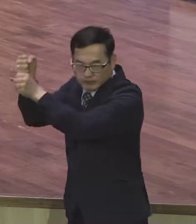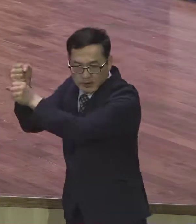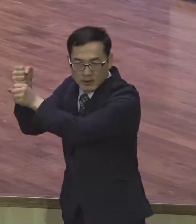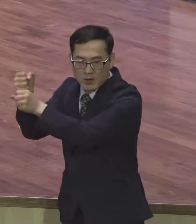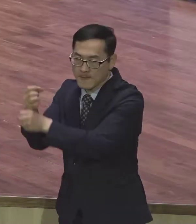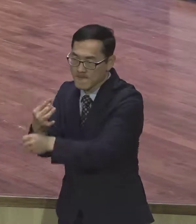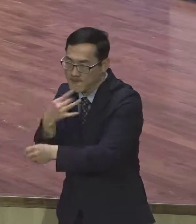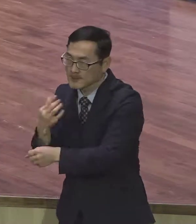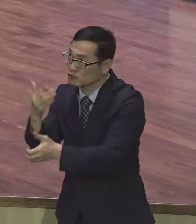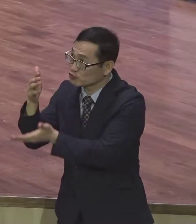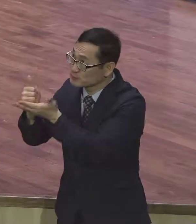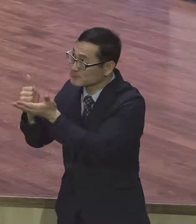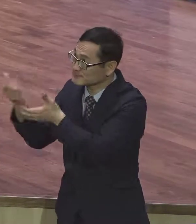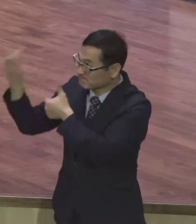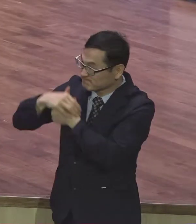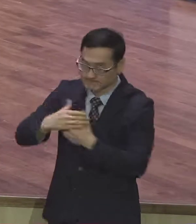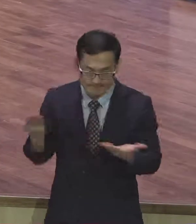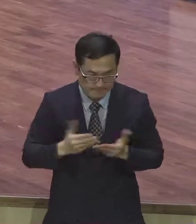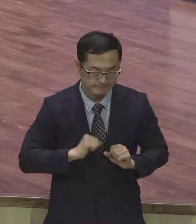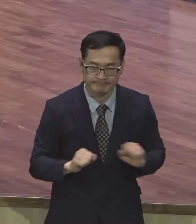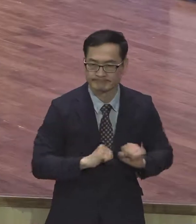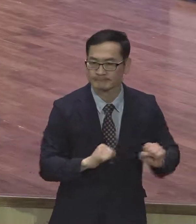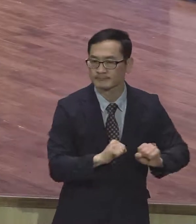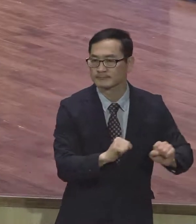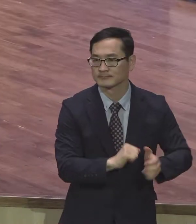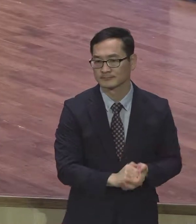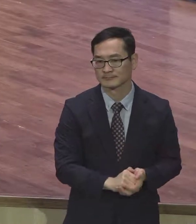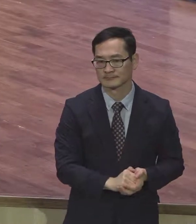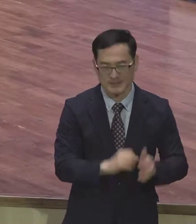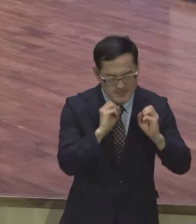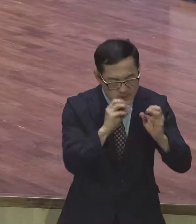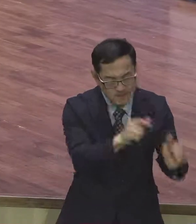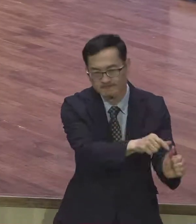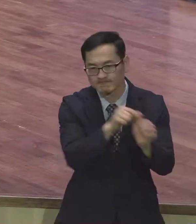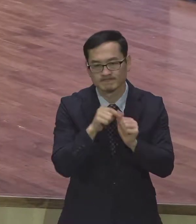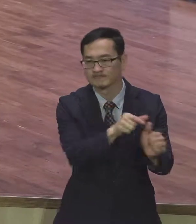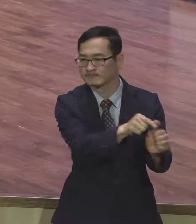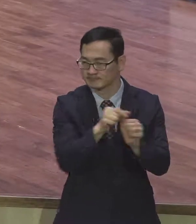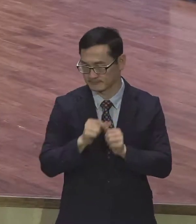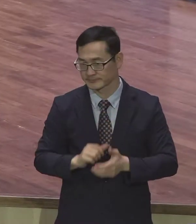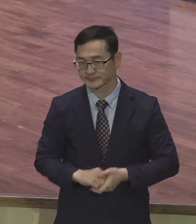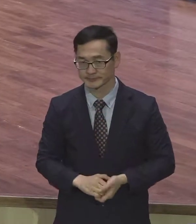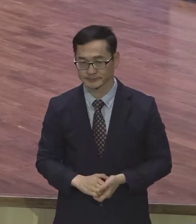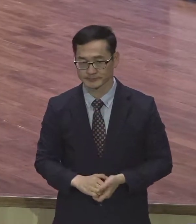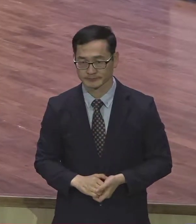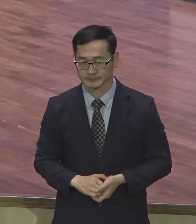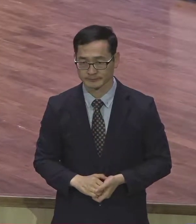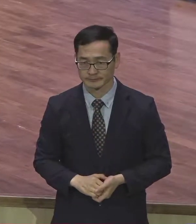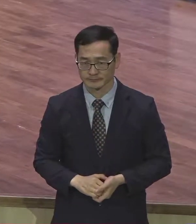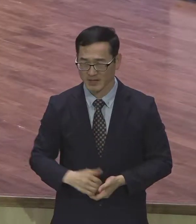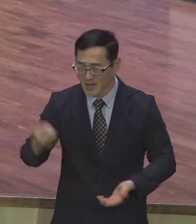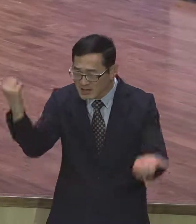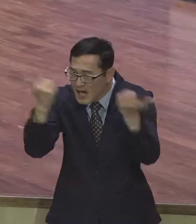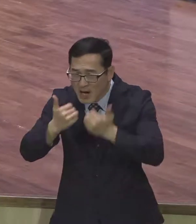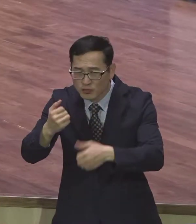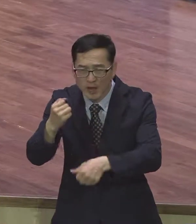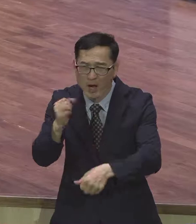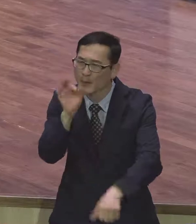유일성 재창조의 인생작품 만드시기 바랍니다 내가 아니라 아무도 할 수 없어 하나님이 나를 통해